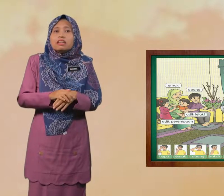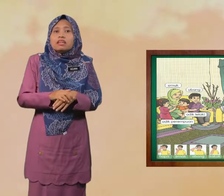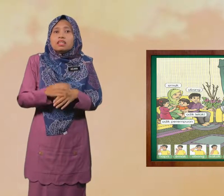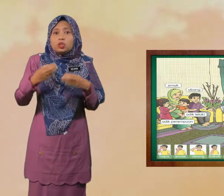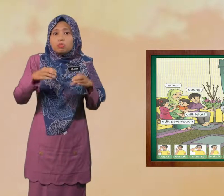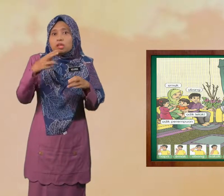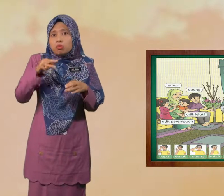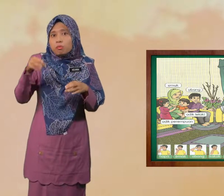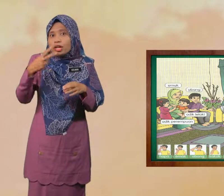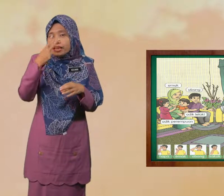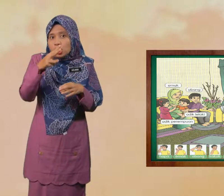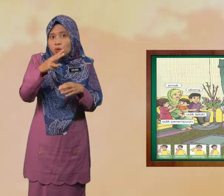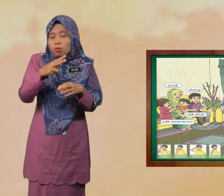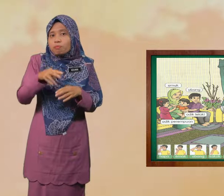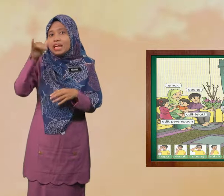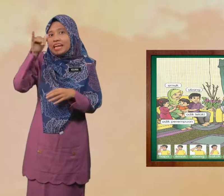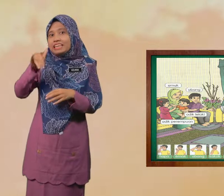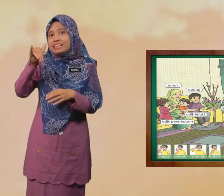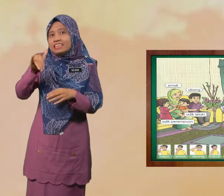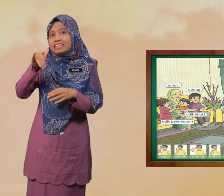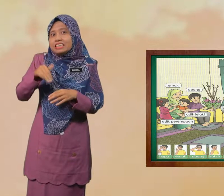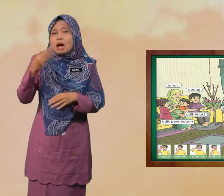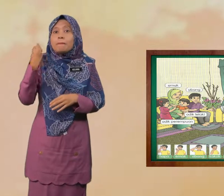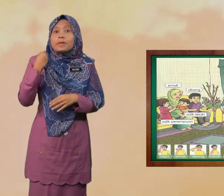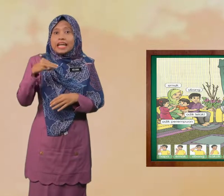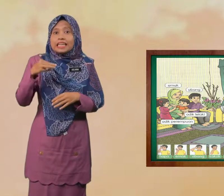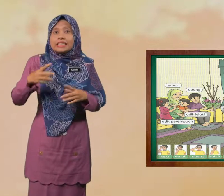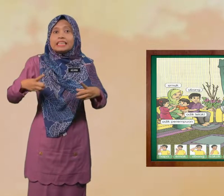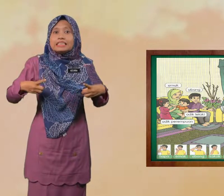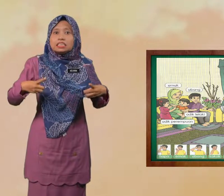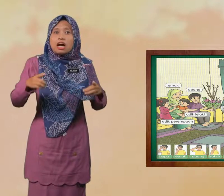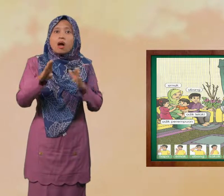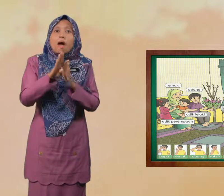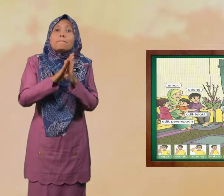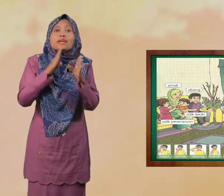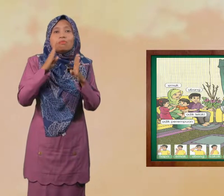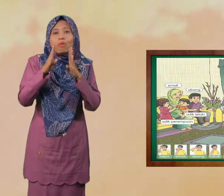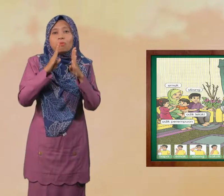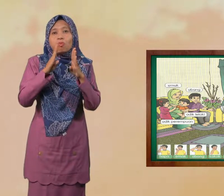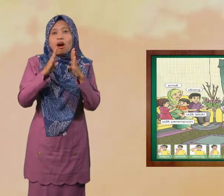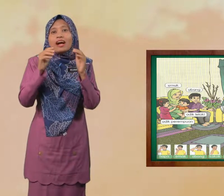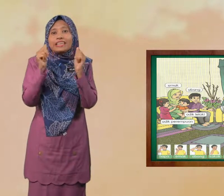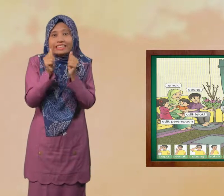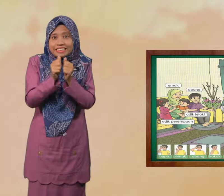Cuba murid-murid tengok Ya, mereka sedang berbual-bual dengan